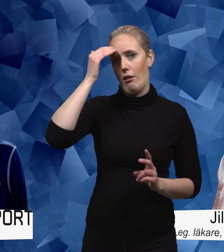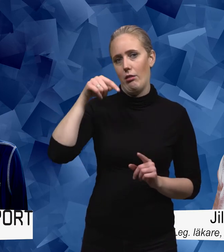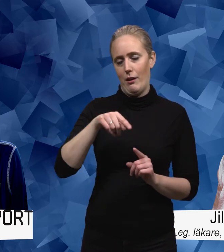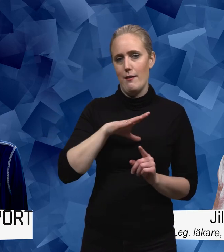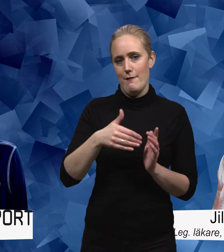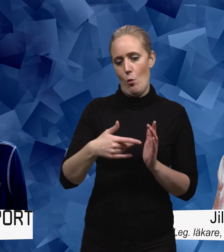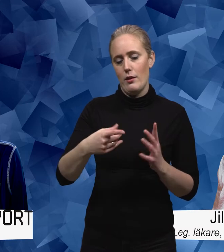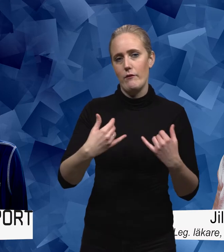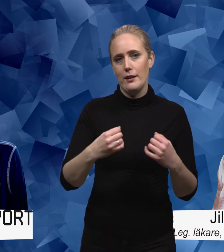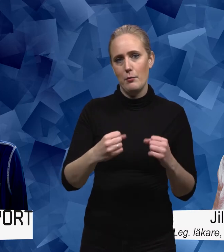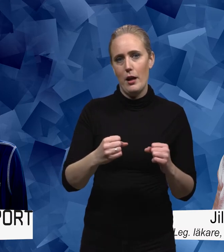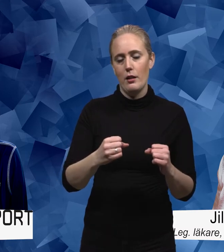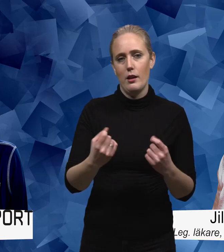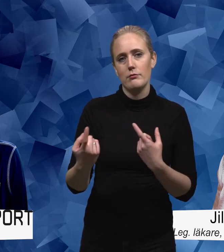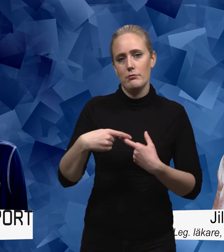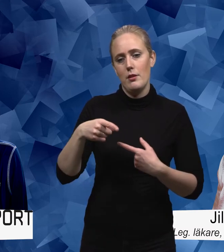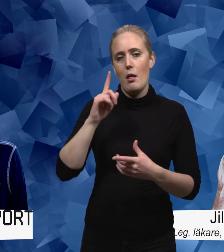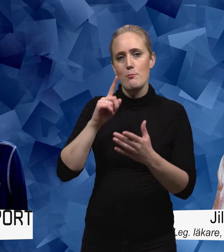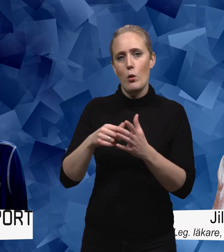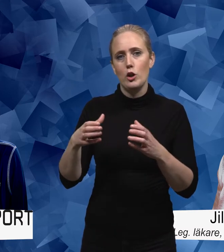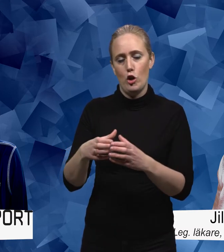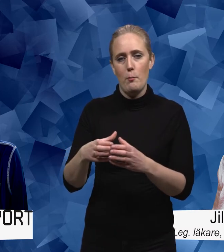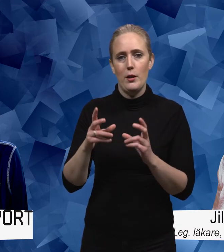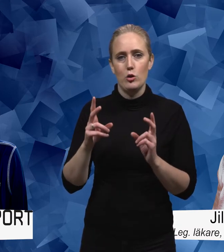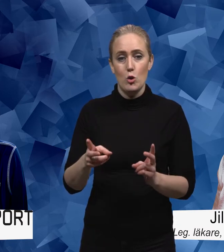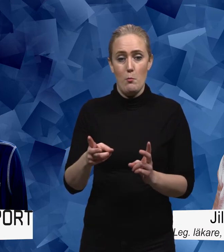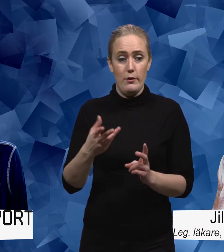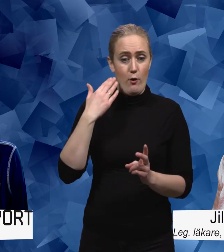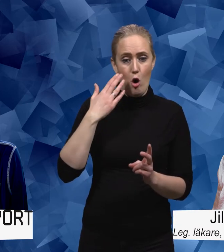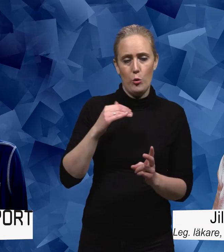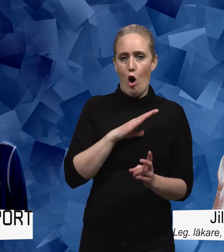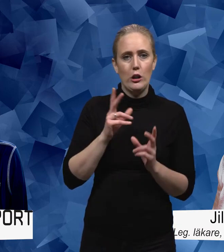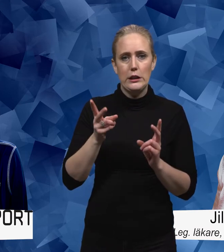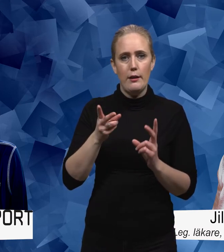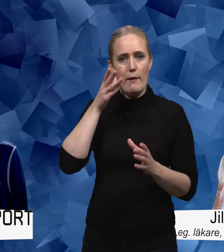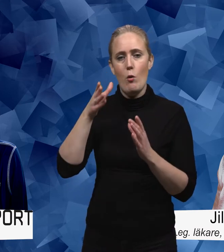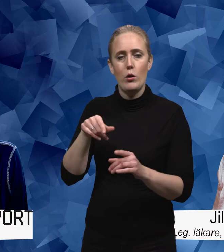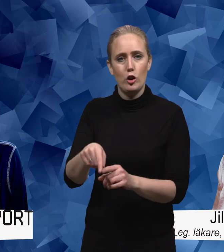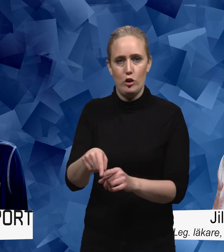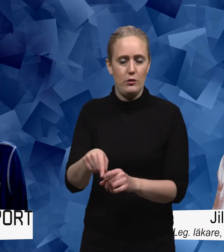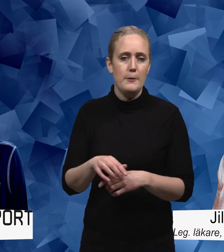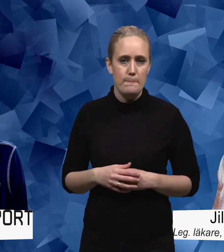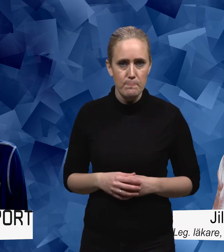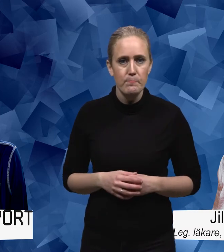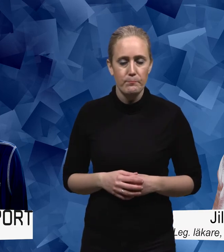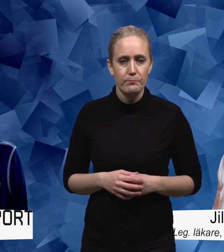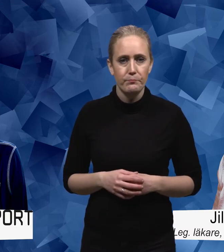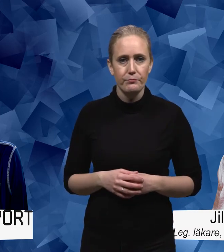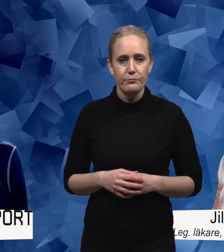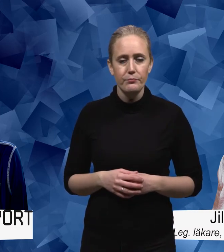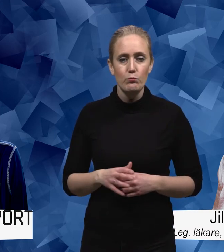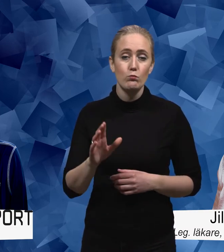vända sig till en målgrupp som kanske inte blev tilltalad exakt på det här sättet tidigare eller det har de blivit men på olika sätt